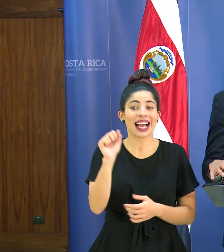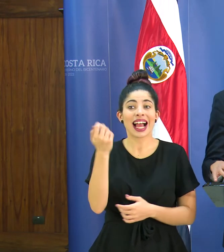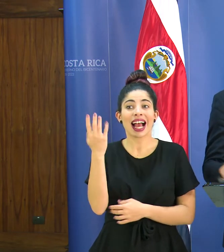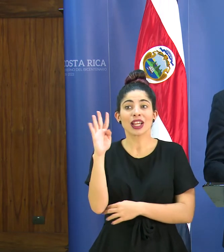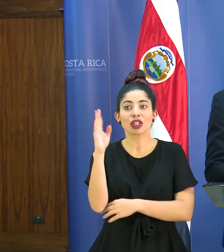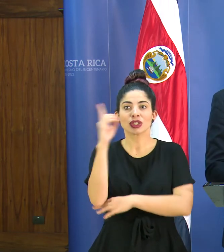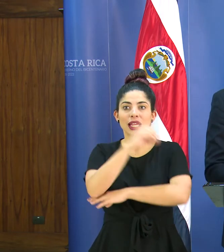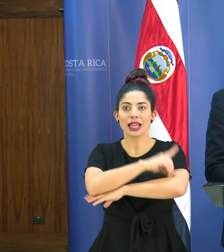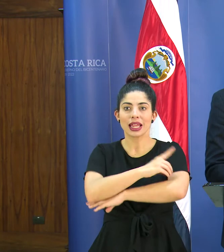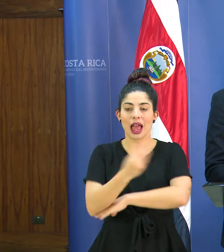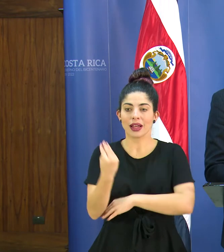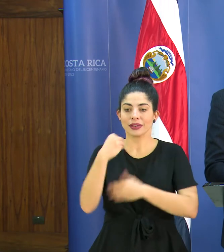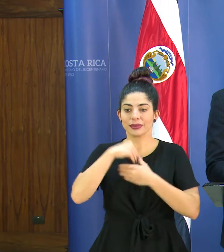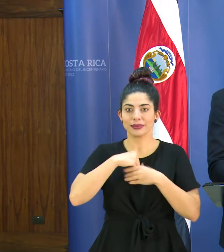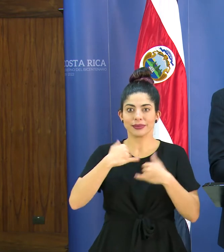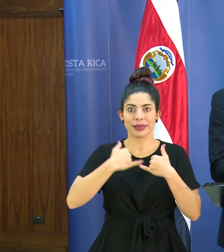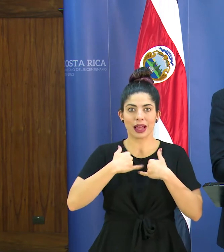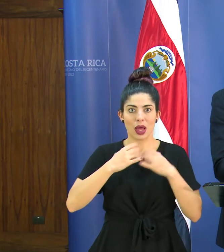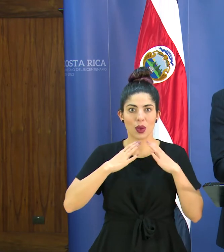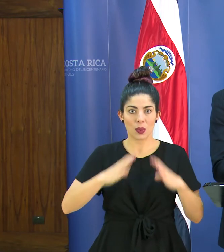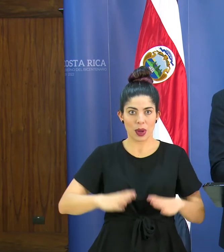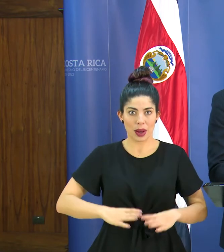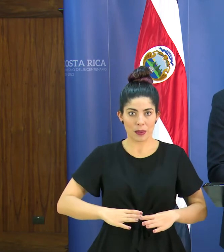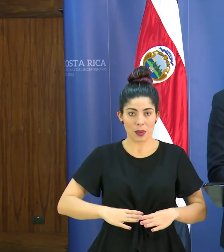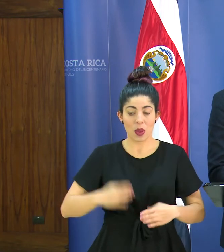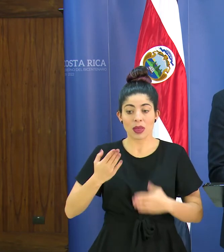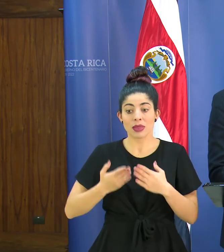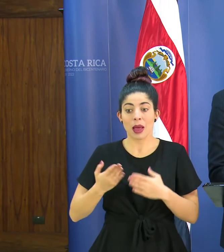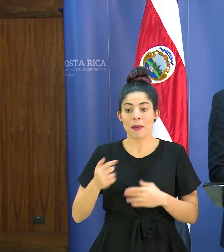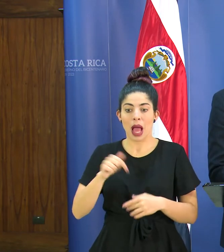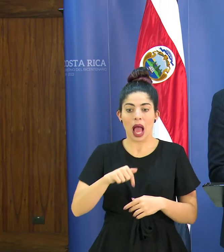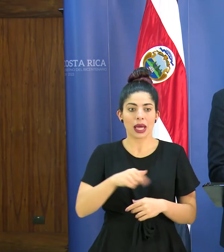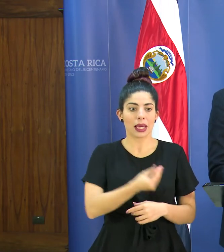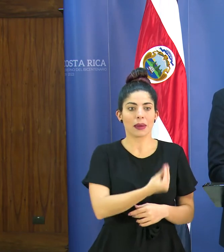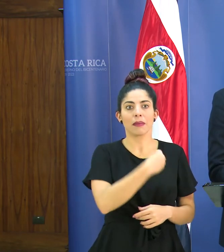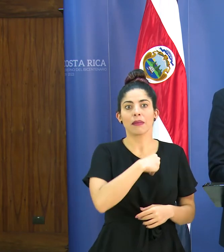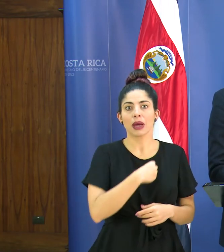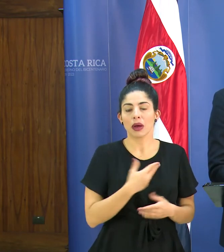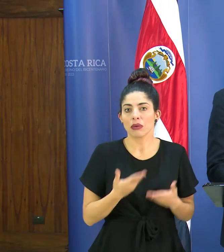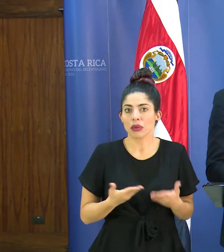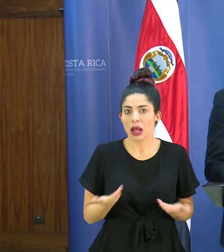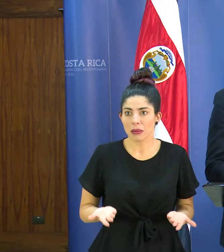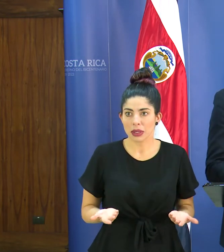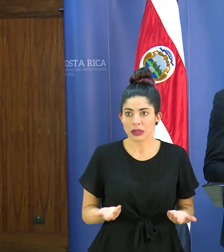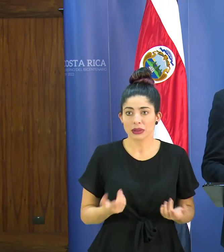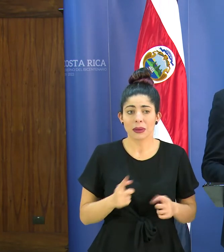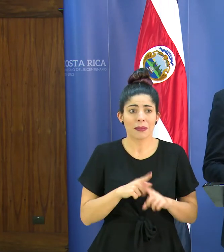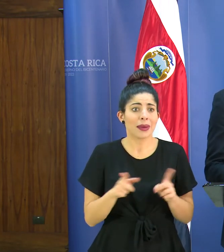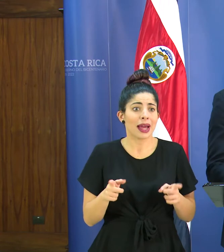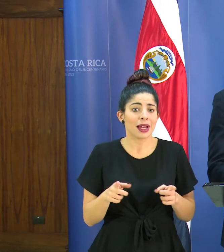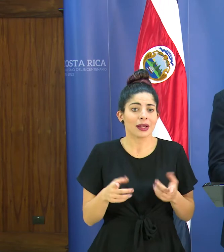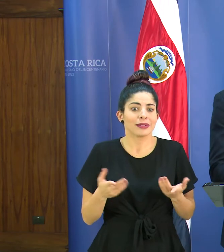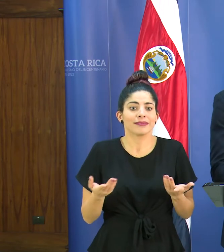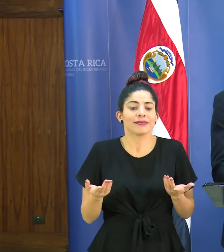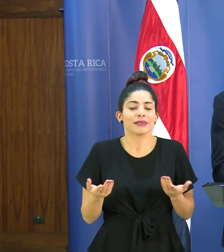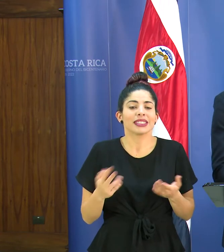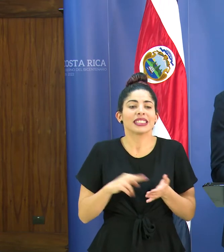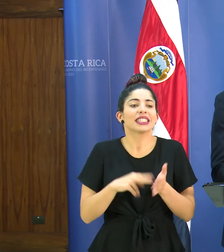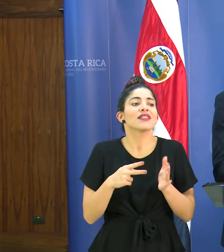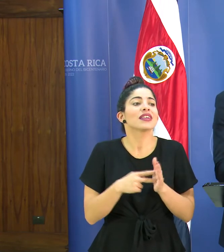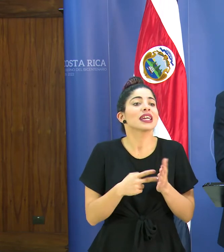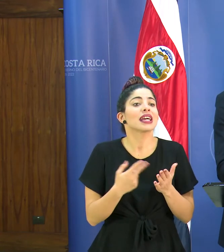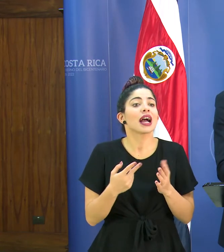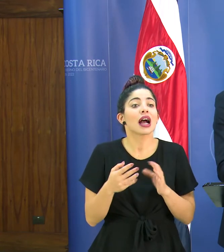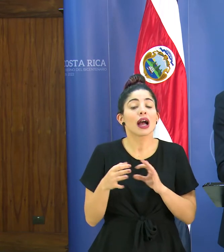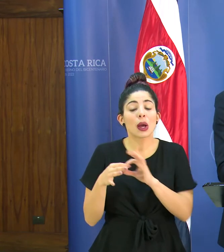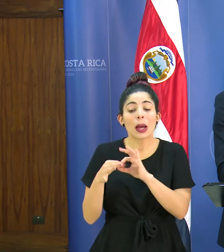días de incubación que él se haya infectado acá pero eso tampoco o sea lo que quiero decir es